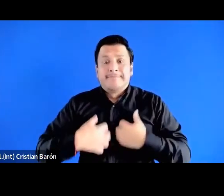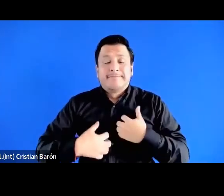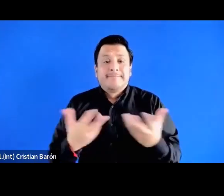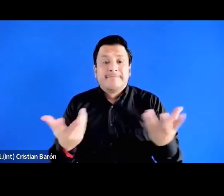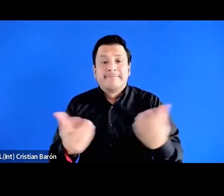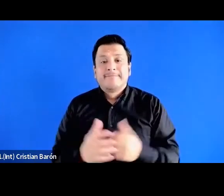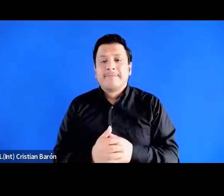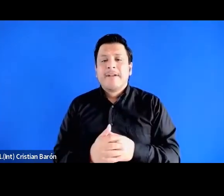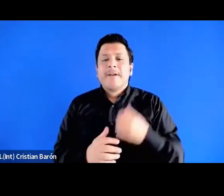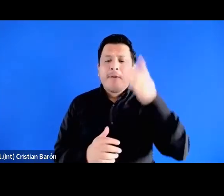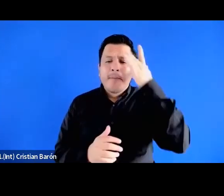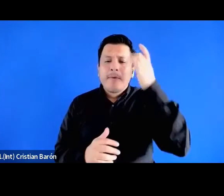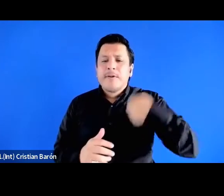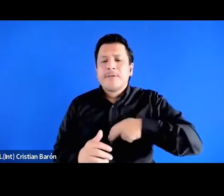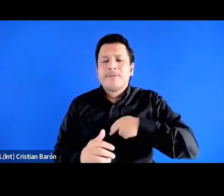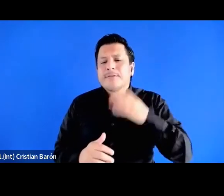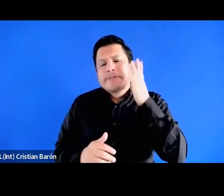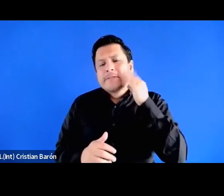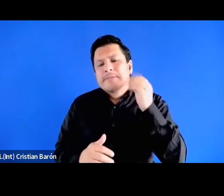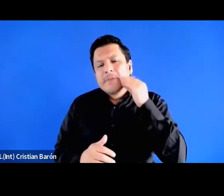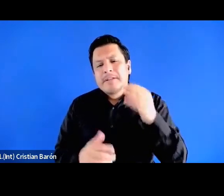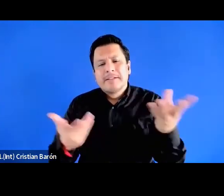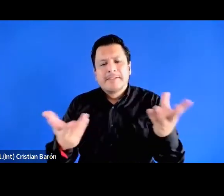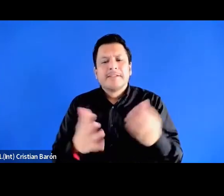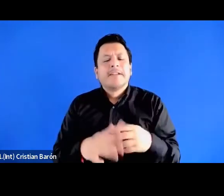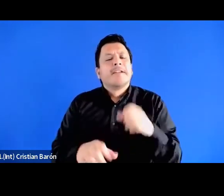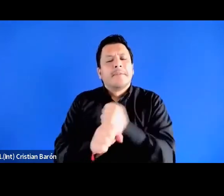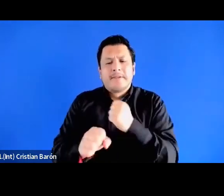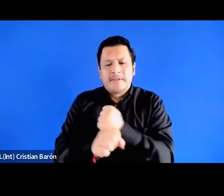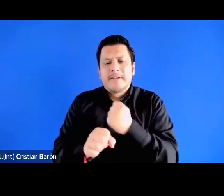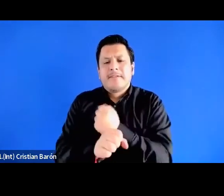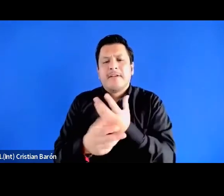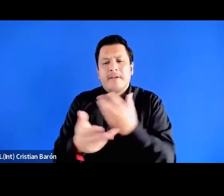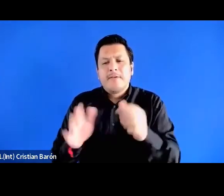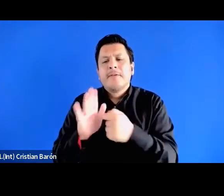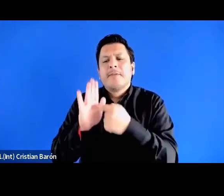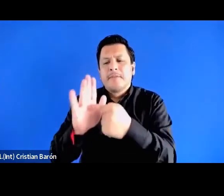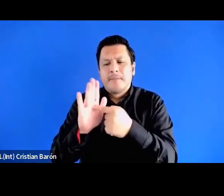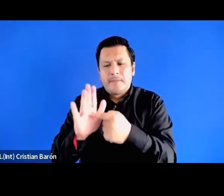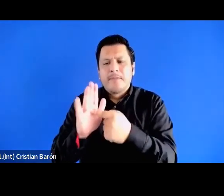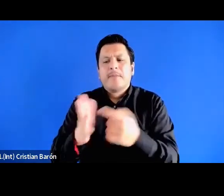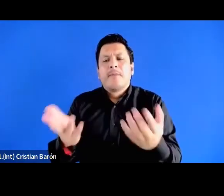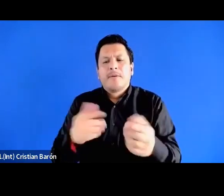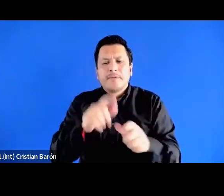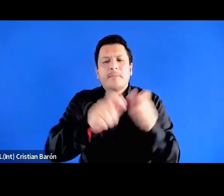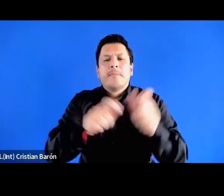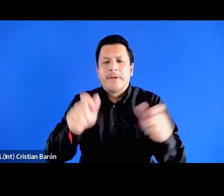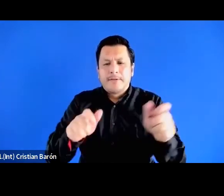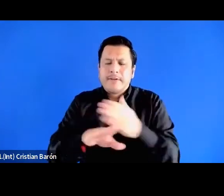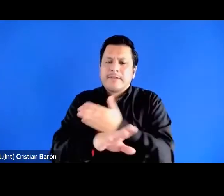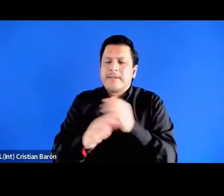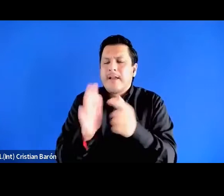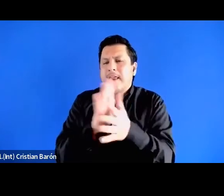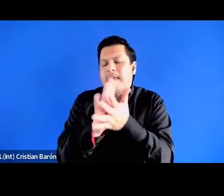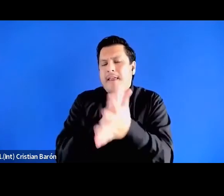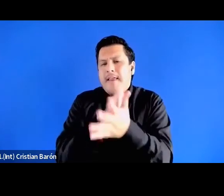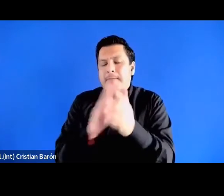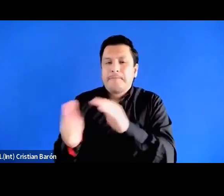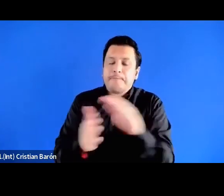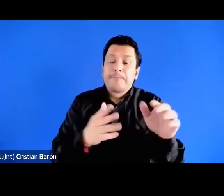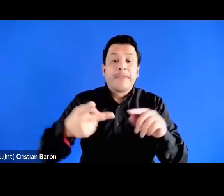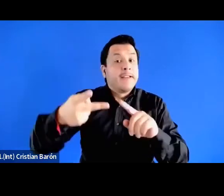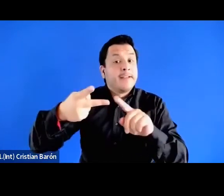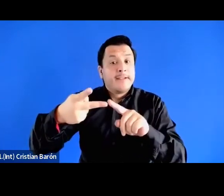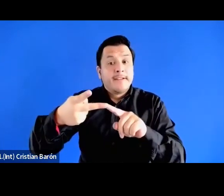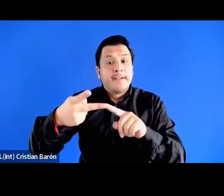viendo nuestra propia experiencia pero yo creo que tu trabajo lo muestra por lo menos con las personas que hablaste dos lo que